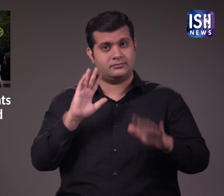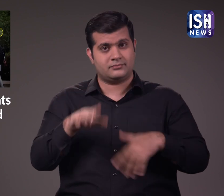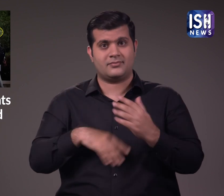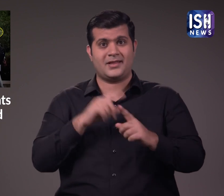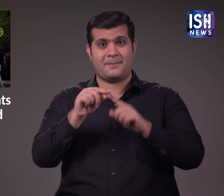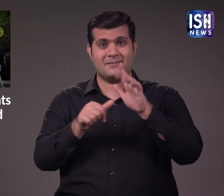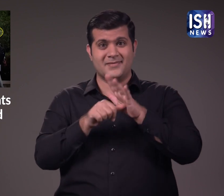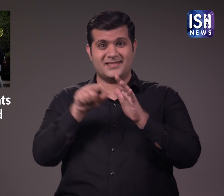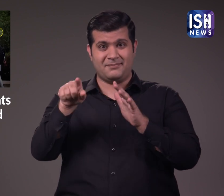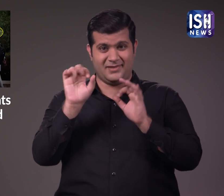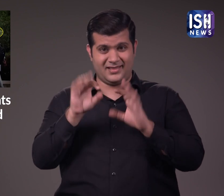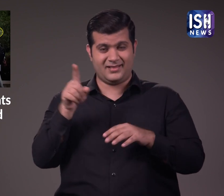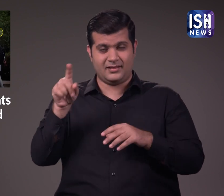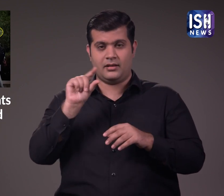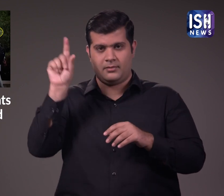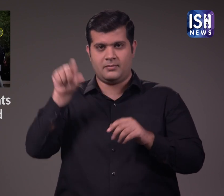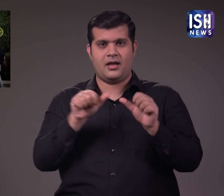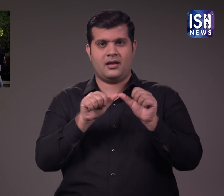कॉलेज के प्राचार्य अरुन जोशी ने कहा